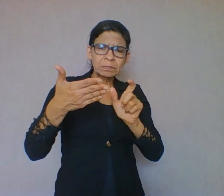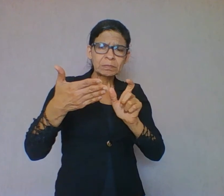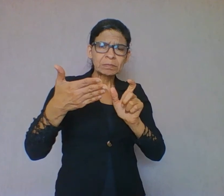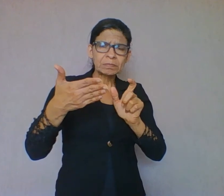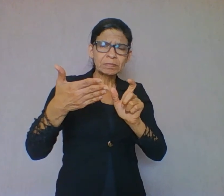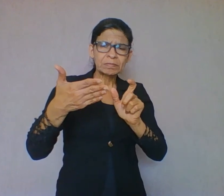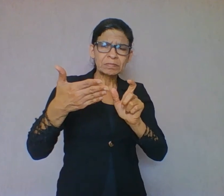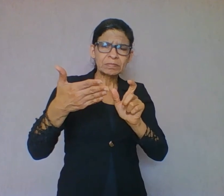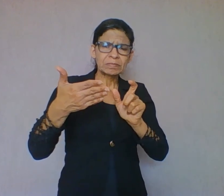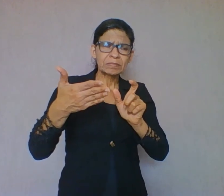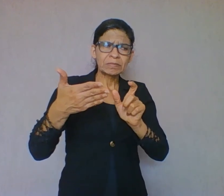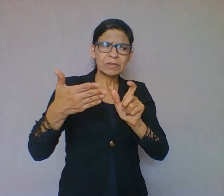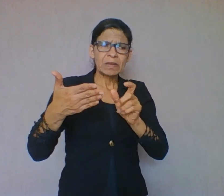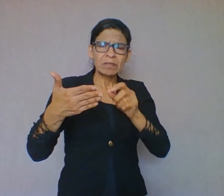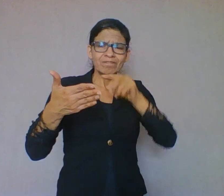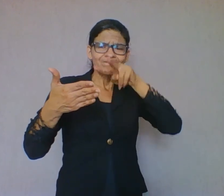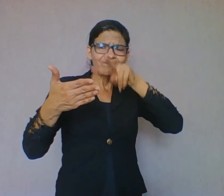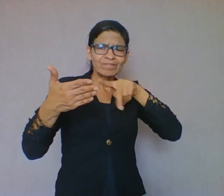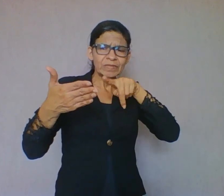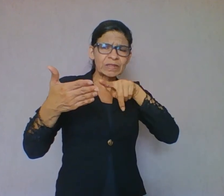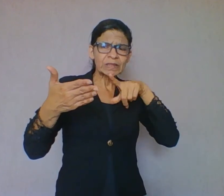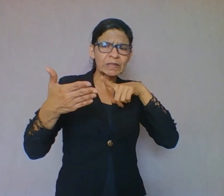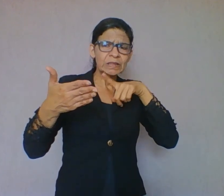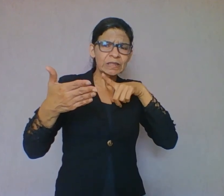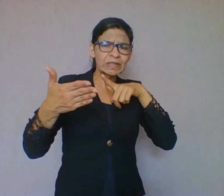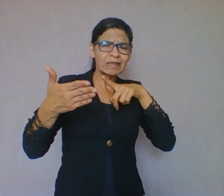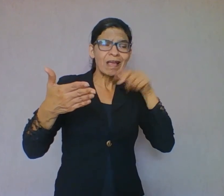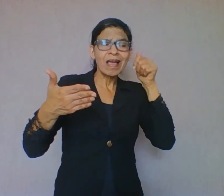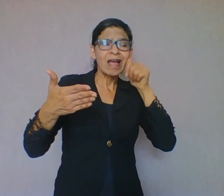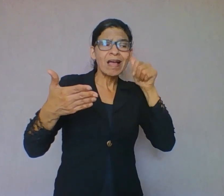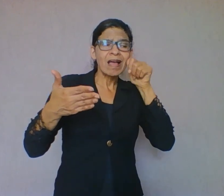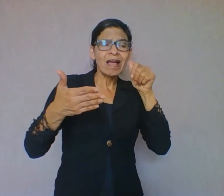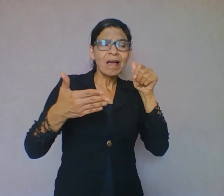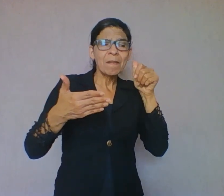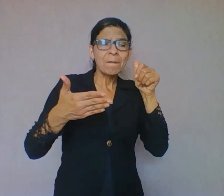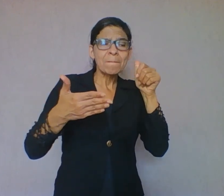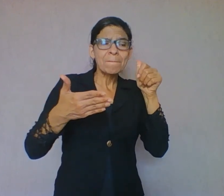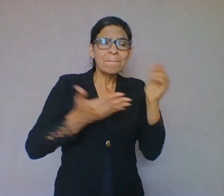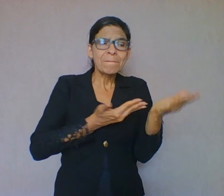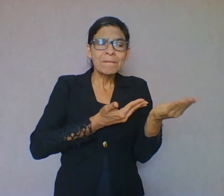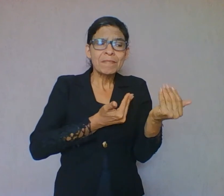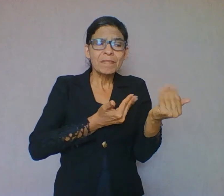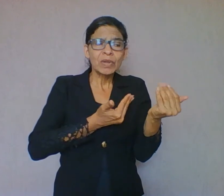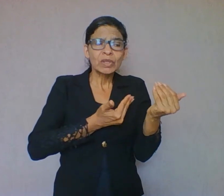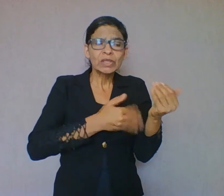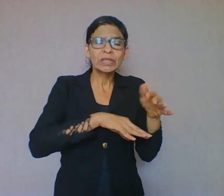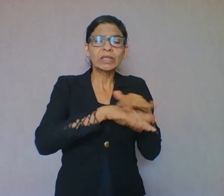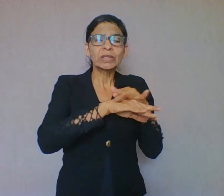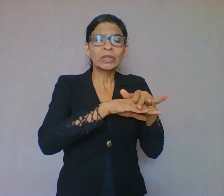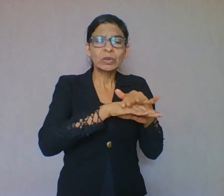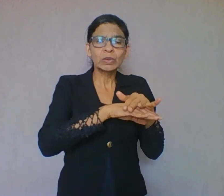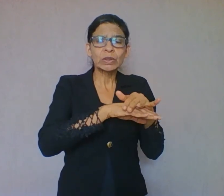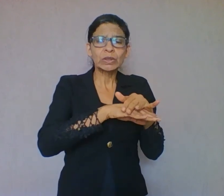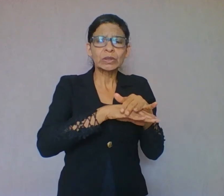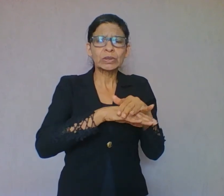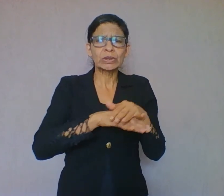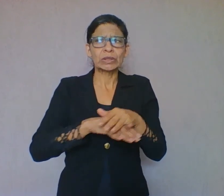doente, e esse texto é um romance, e sabemos que em romance as mocinhas costumam morrer no final,